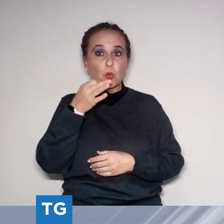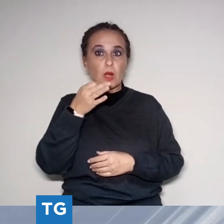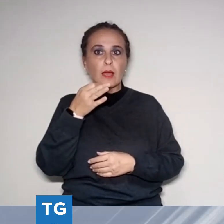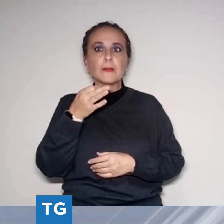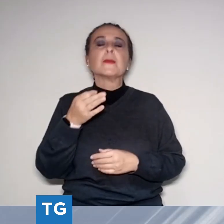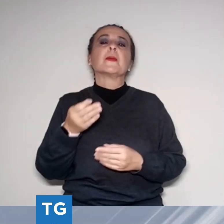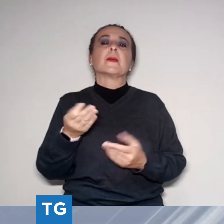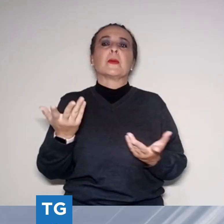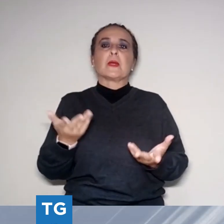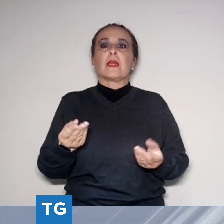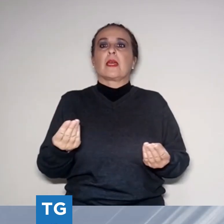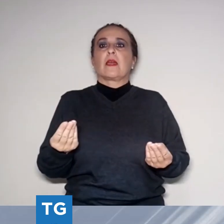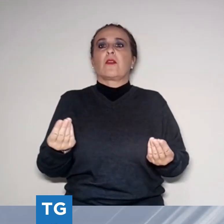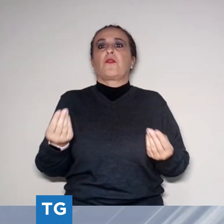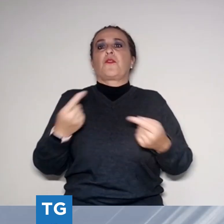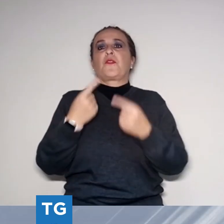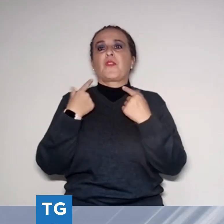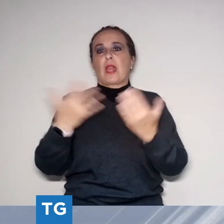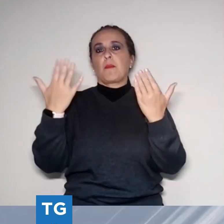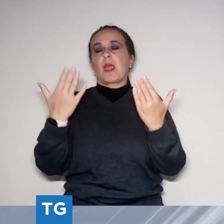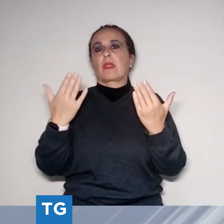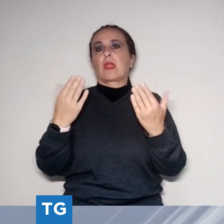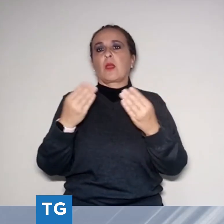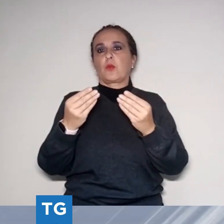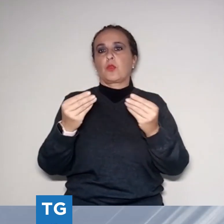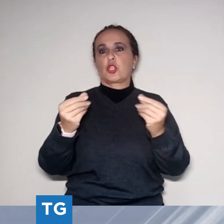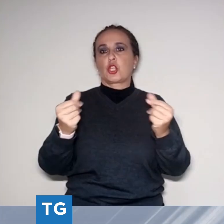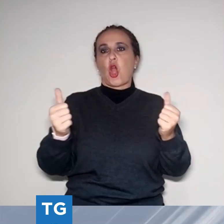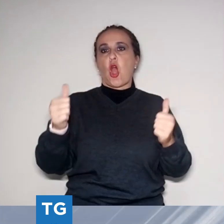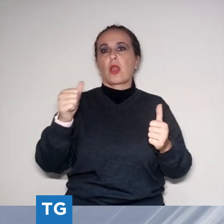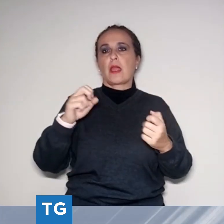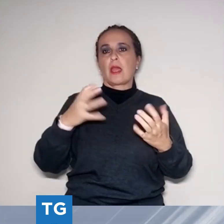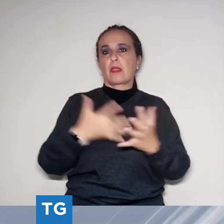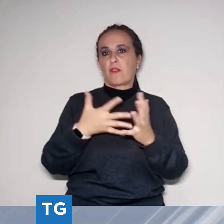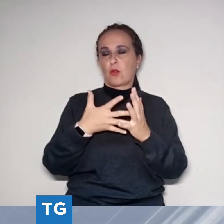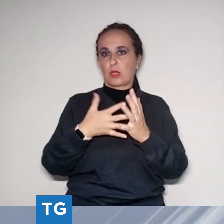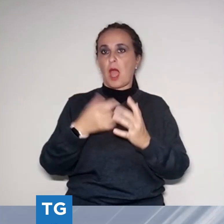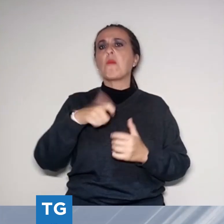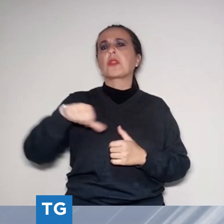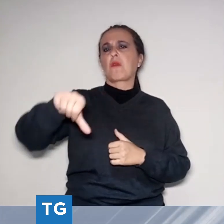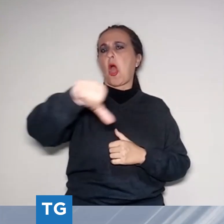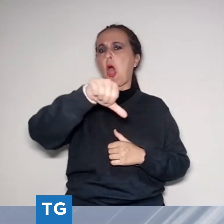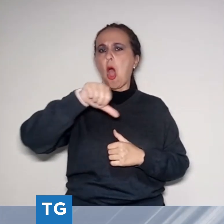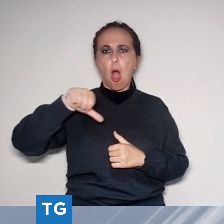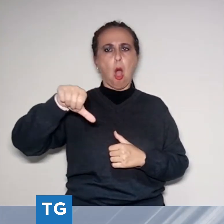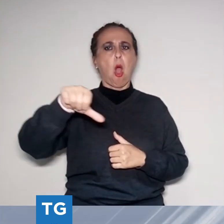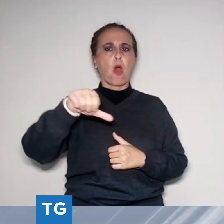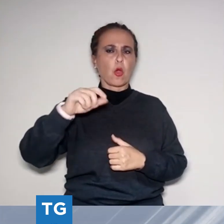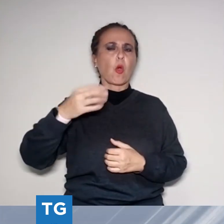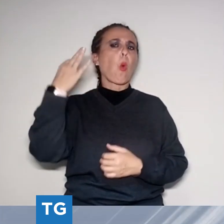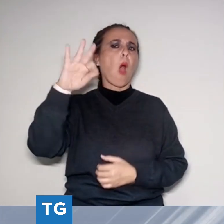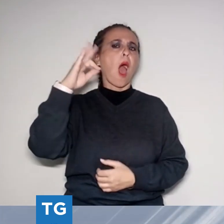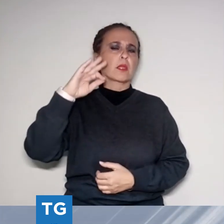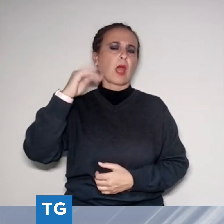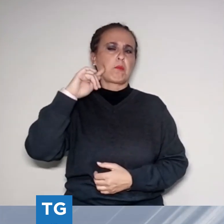sulle nostre tavole un olio di buona qualità anche se con una produzione non eccezionale. Sono queste le previsioni che la